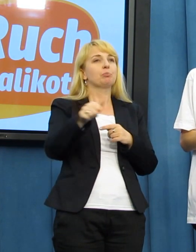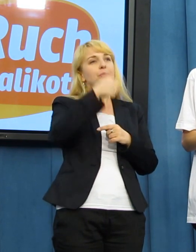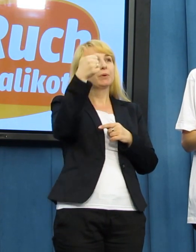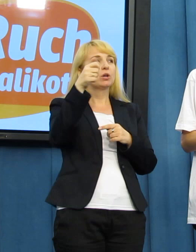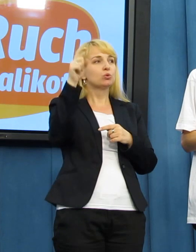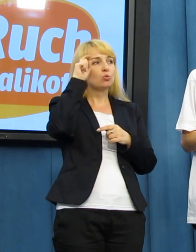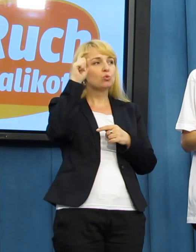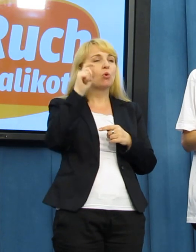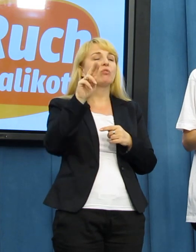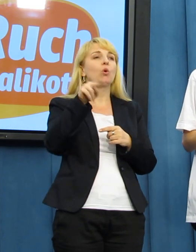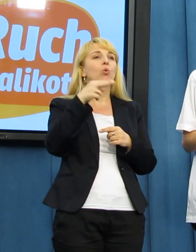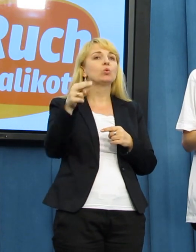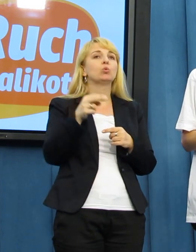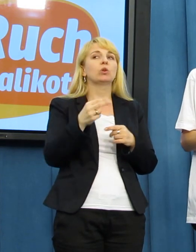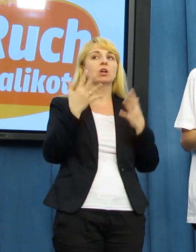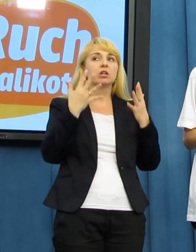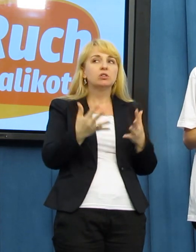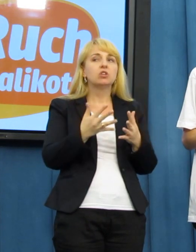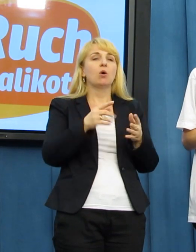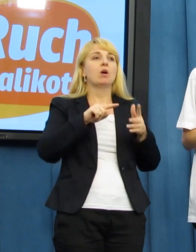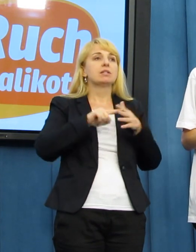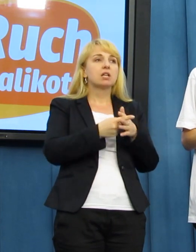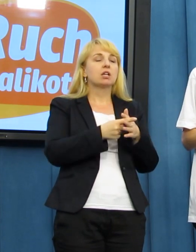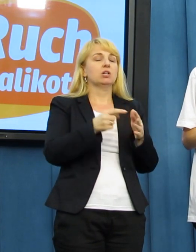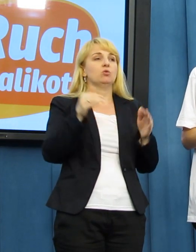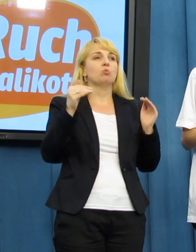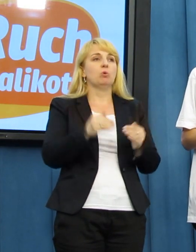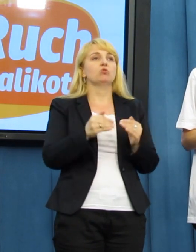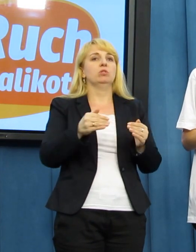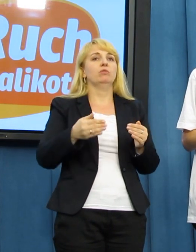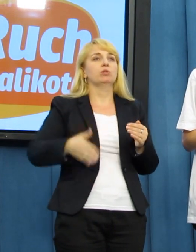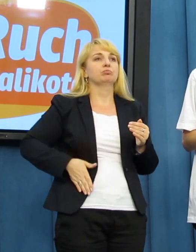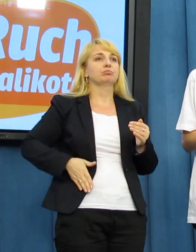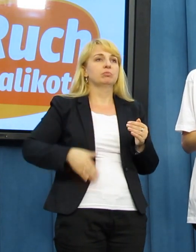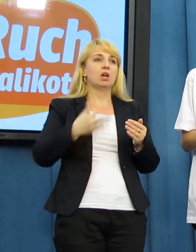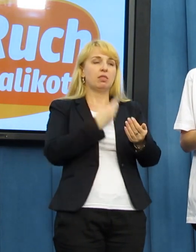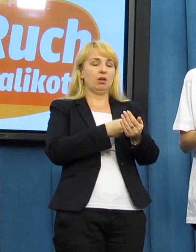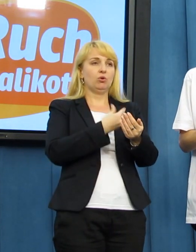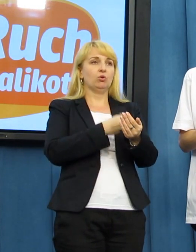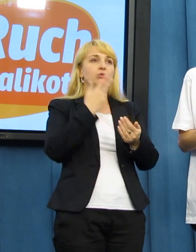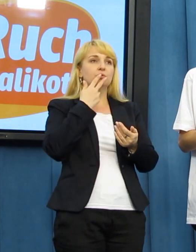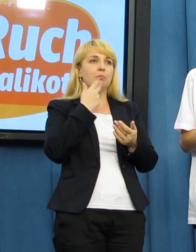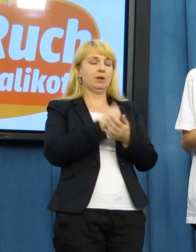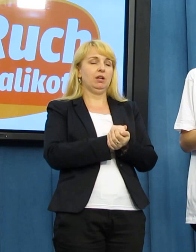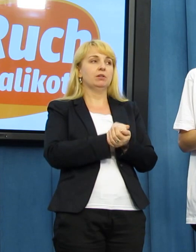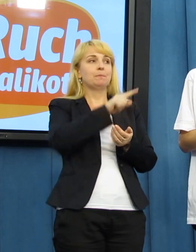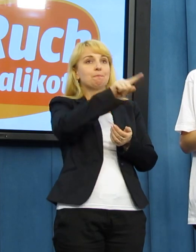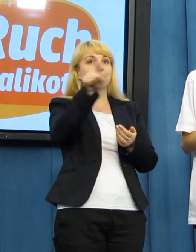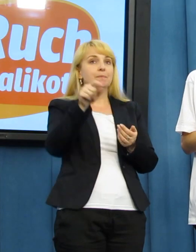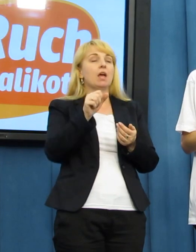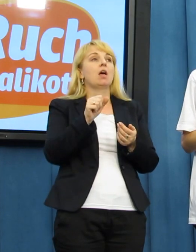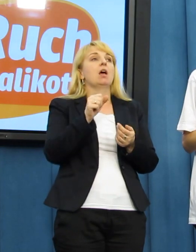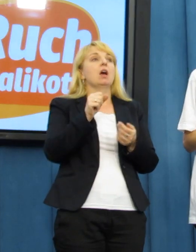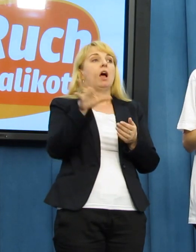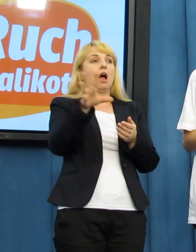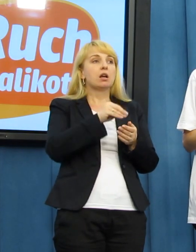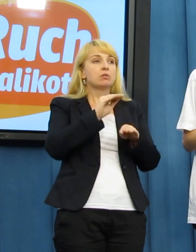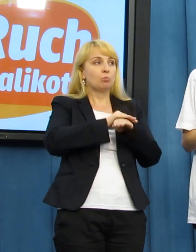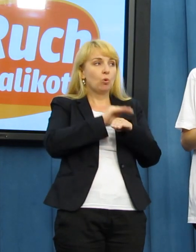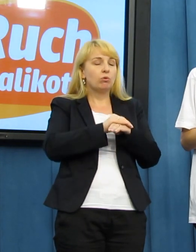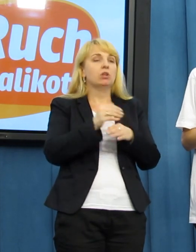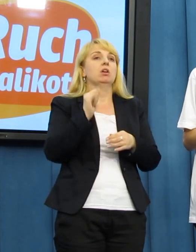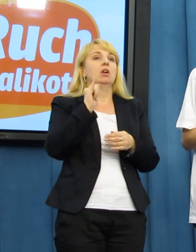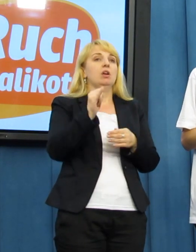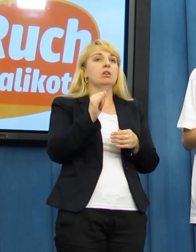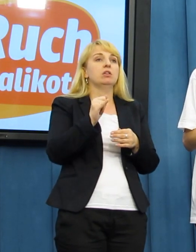tego ruchu legalizacyjnego w Stanach Zjednoczonych. On wraz ze swoimi kolegami i koleżankami rozpoczął